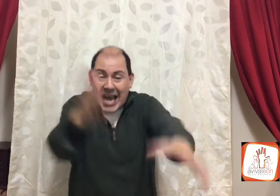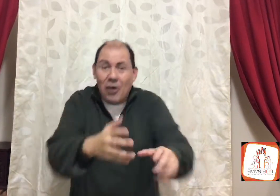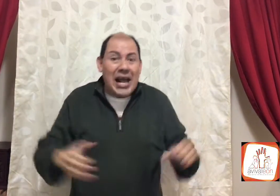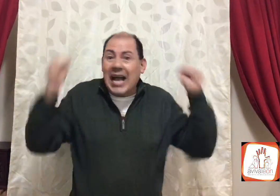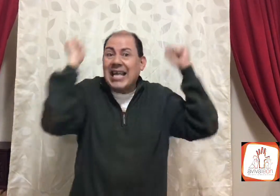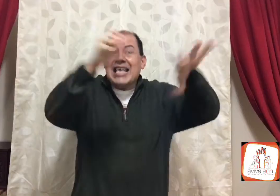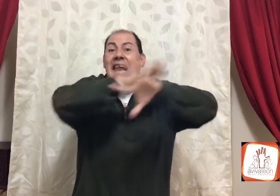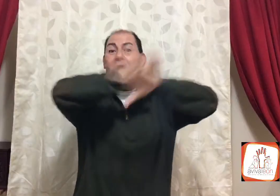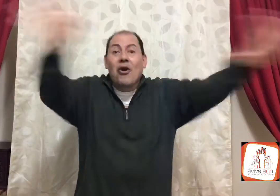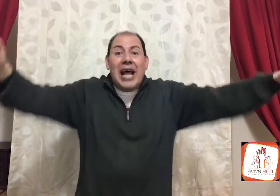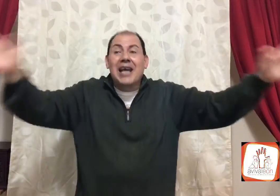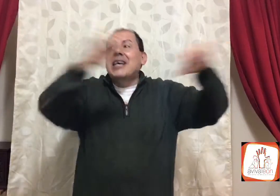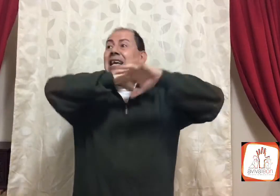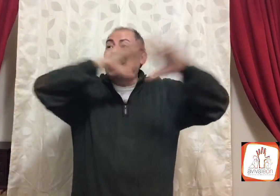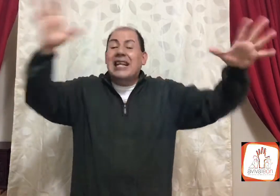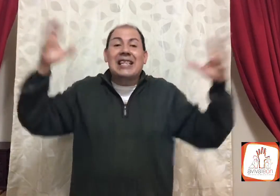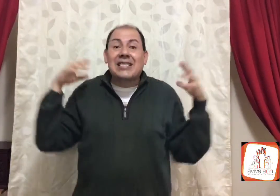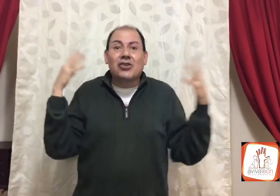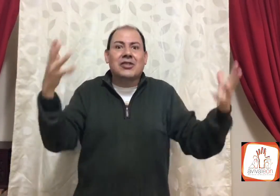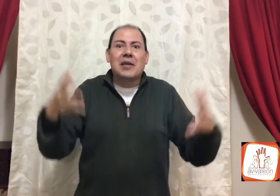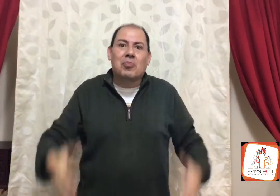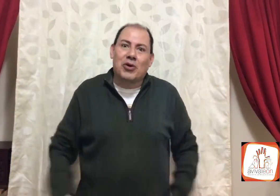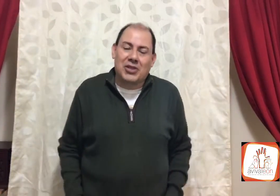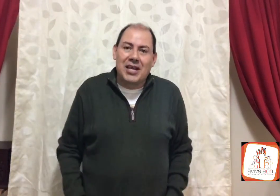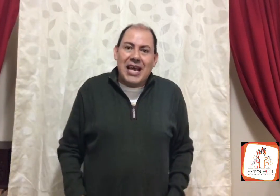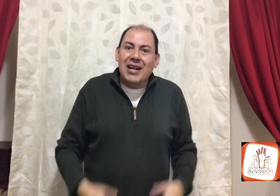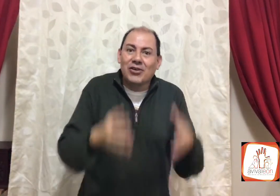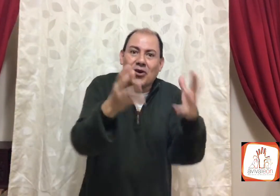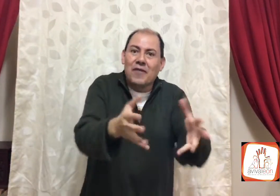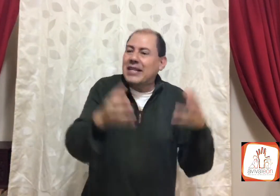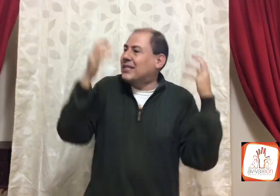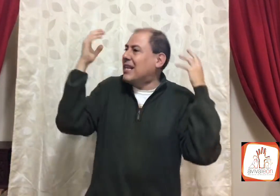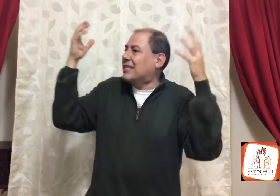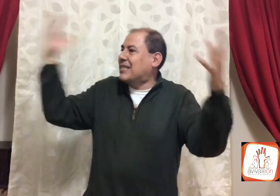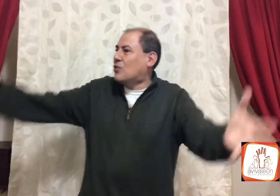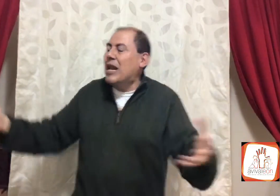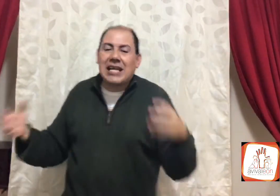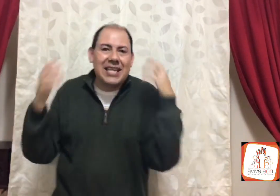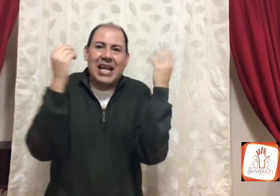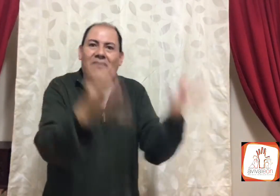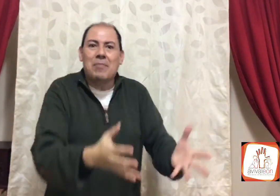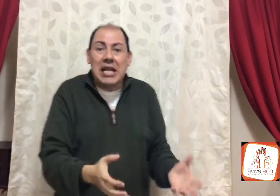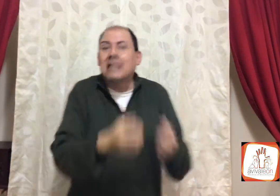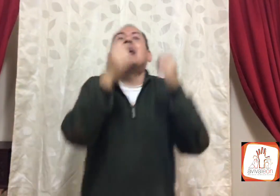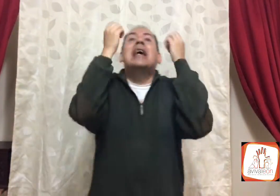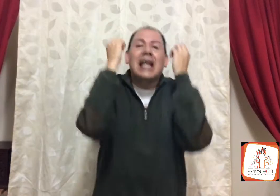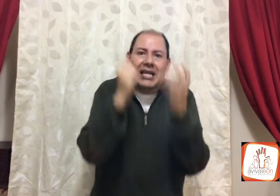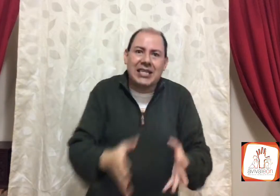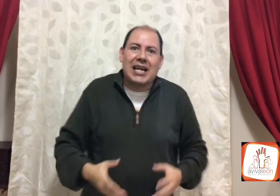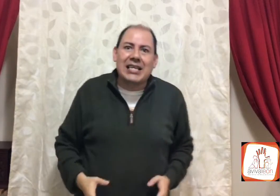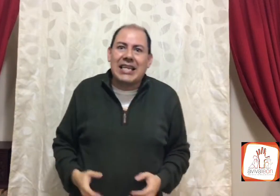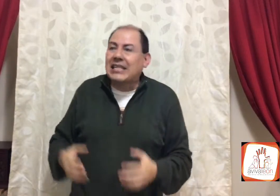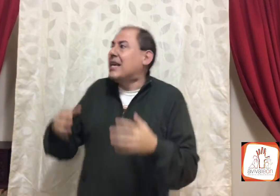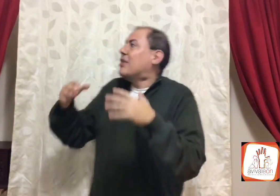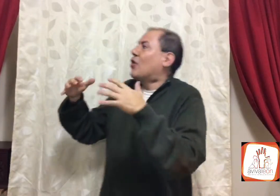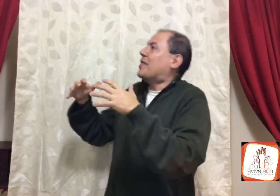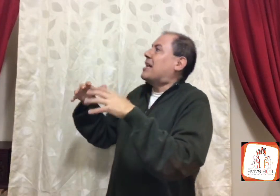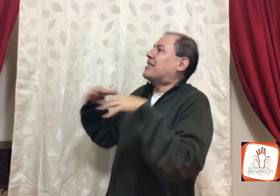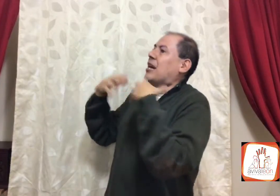ahora, aquí y ahora, en estos tiempos, en los jóvenes, en las escuelas, en las familias, en las iglesias, donde se